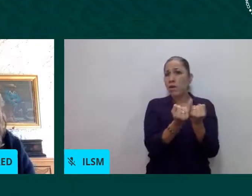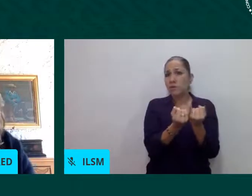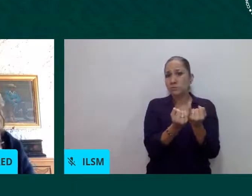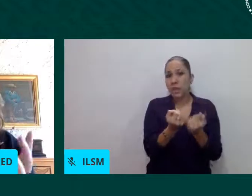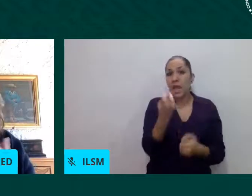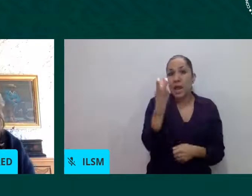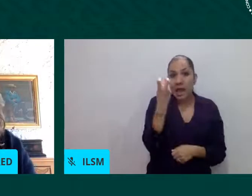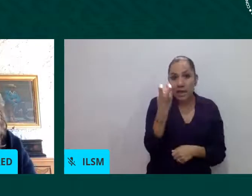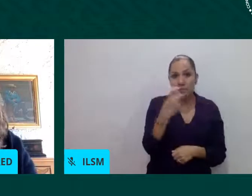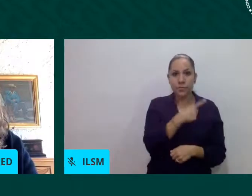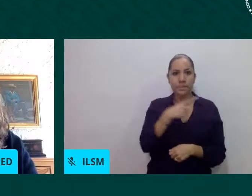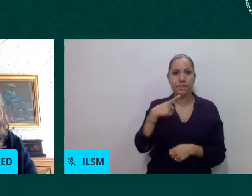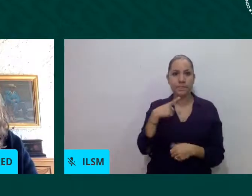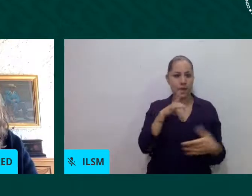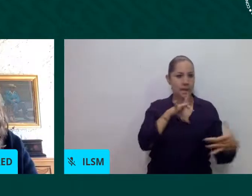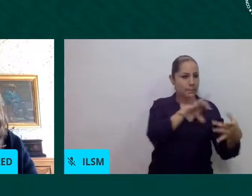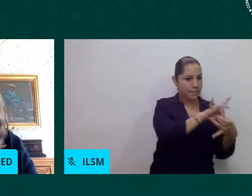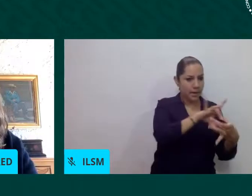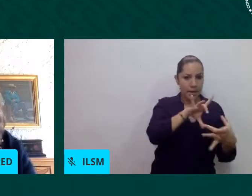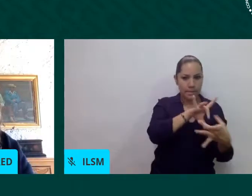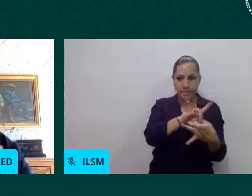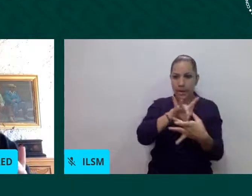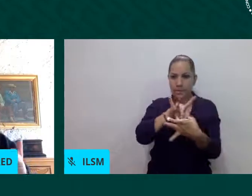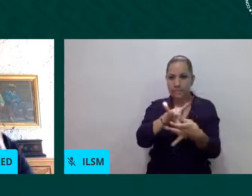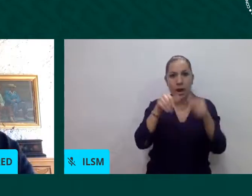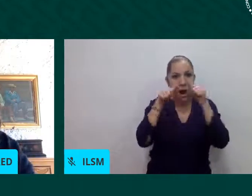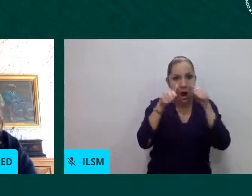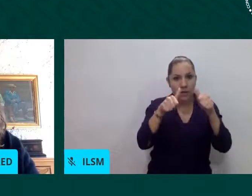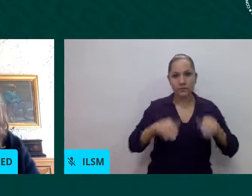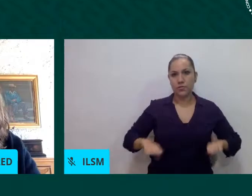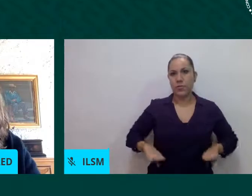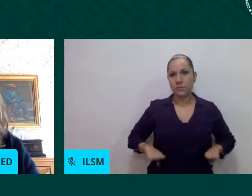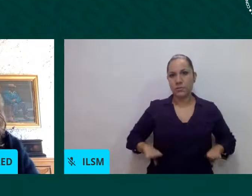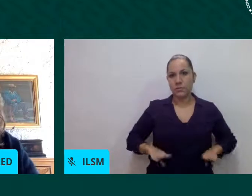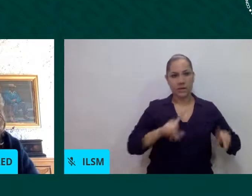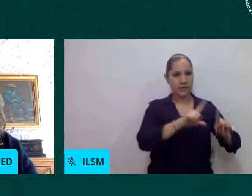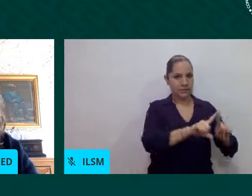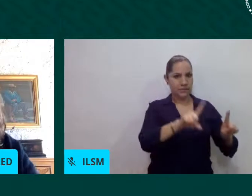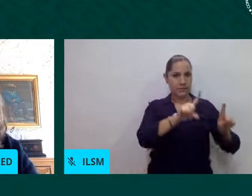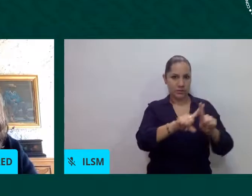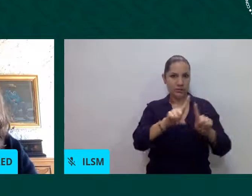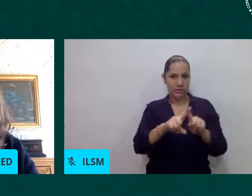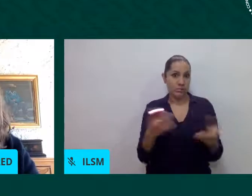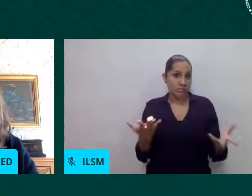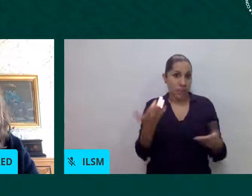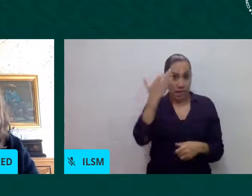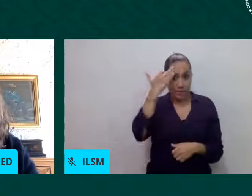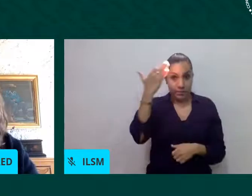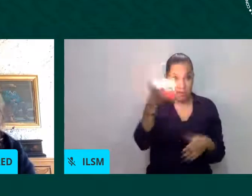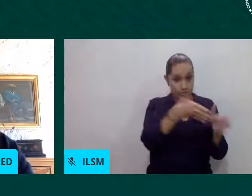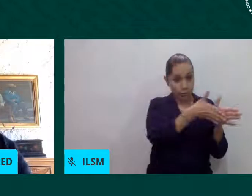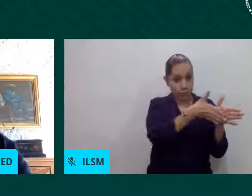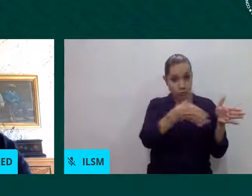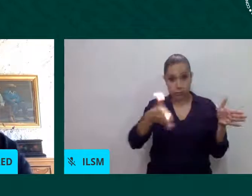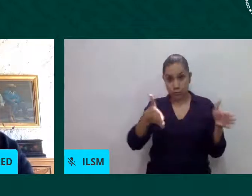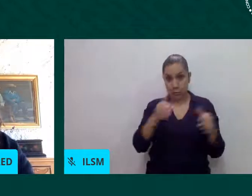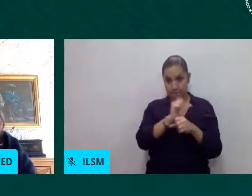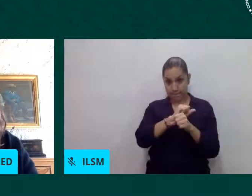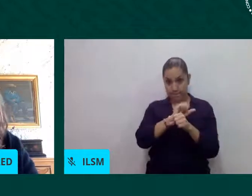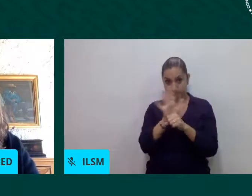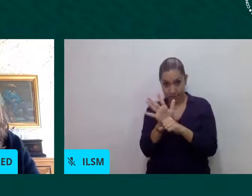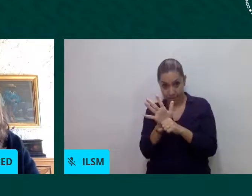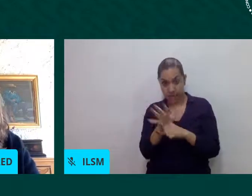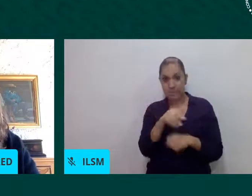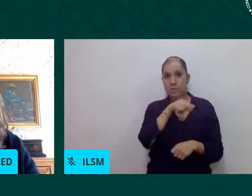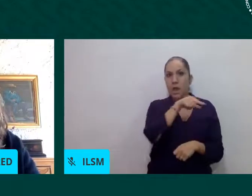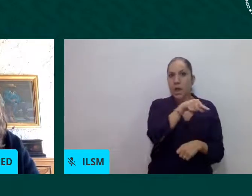¿no? Y justamente en un momento de pandemia en donde además la acogida, sobre todo en albergues, por ejemplo, como sucedió